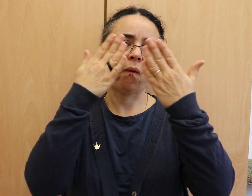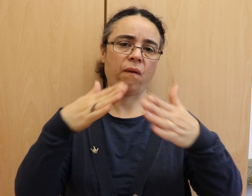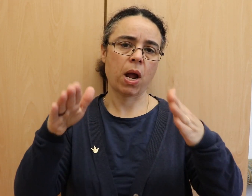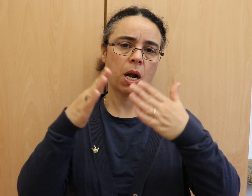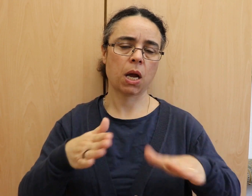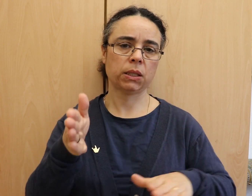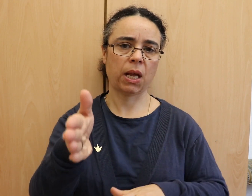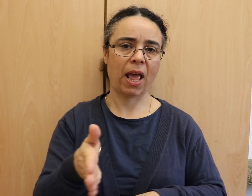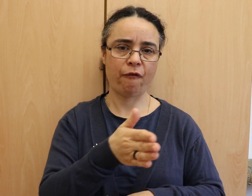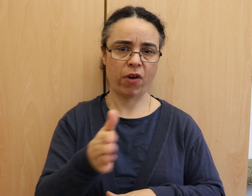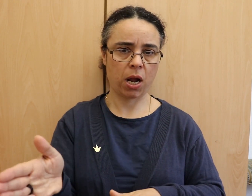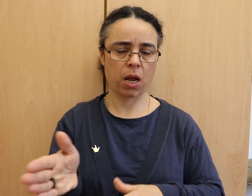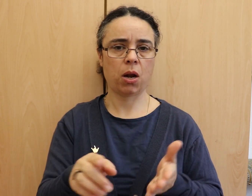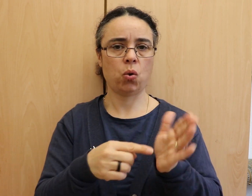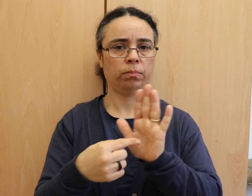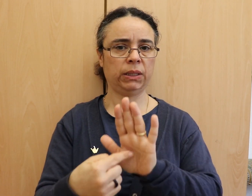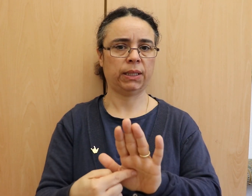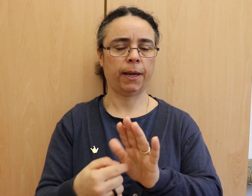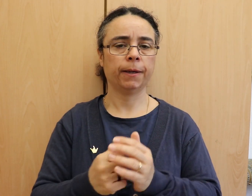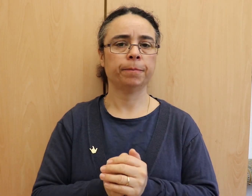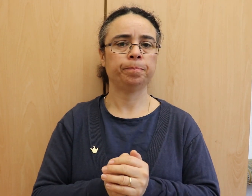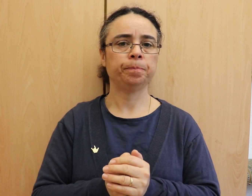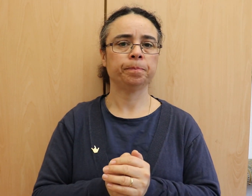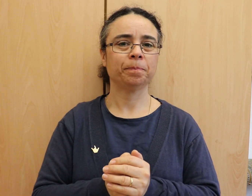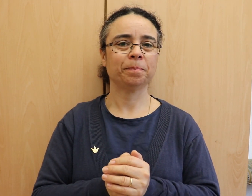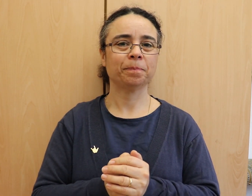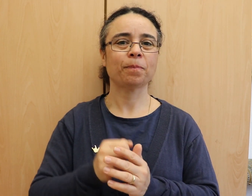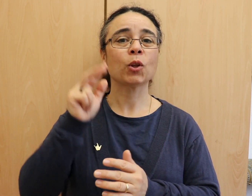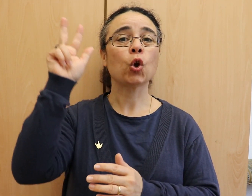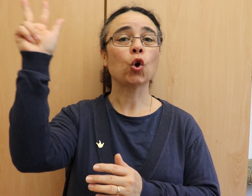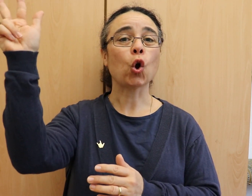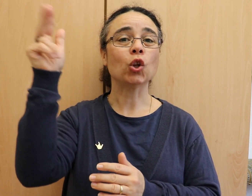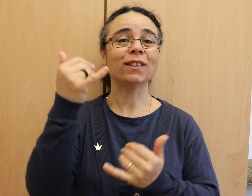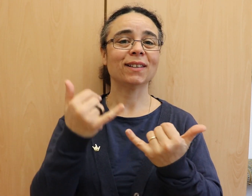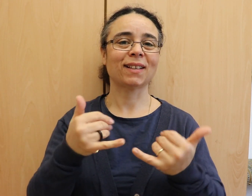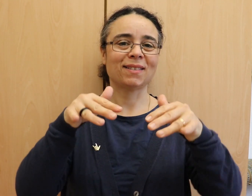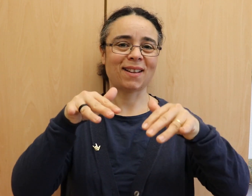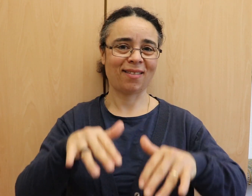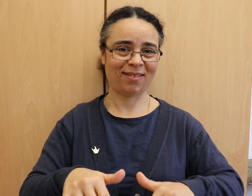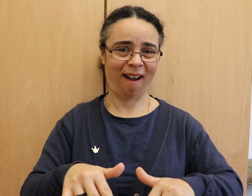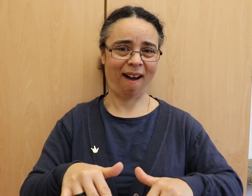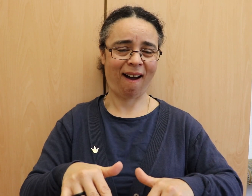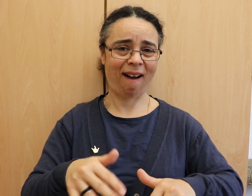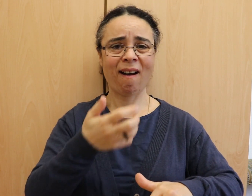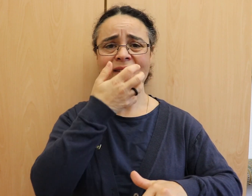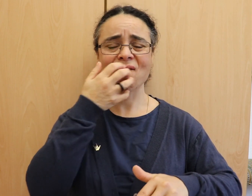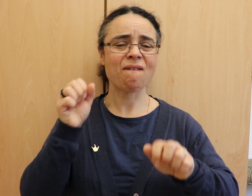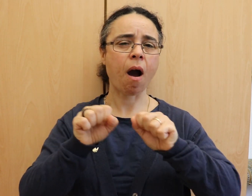Das Leuchten und die Wärme der Gegenwart Gottes, da fülle uns auch heute.